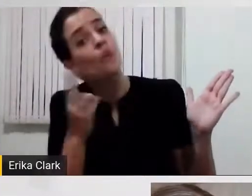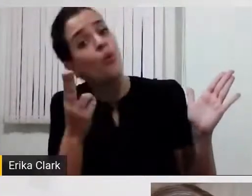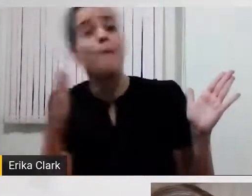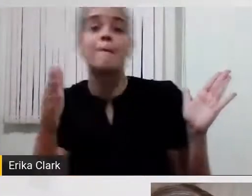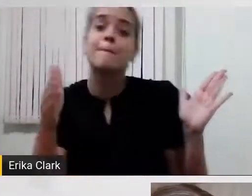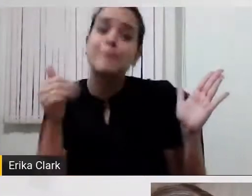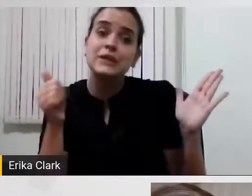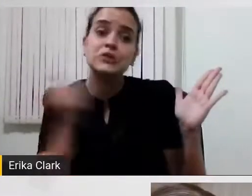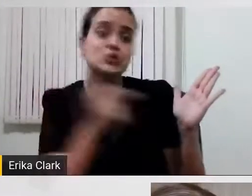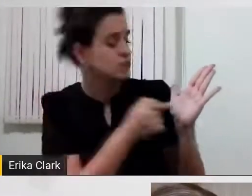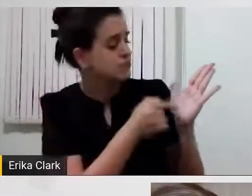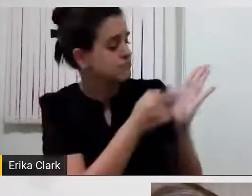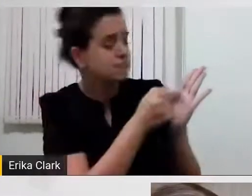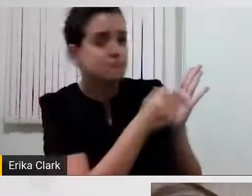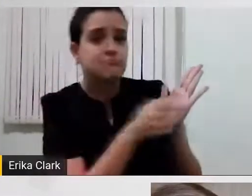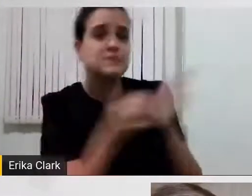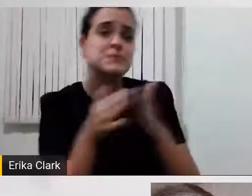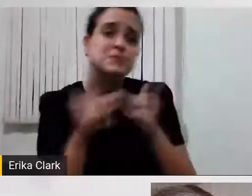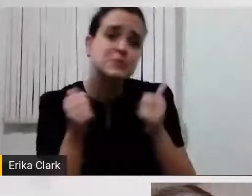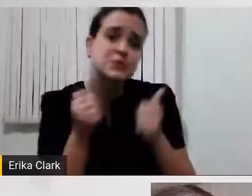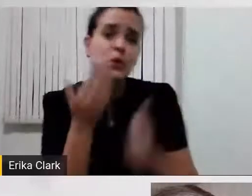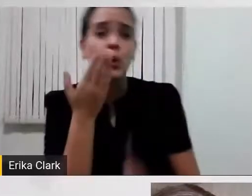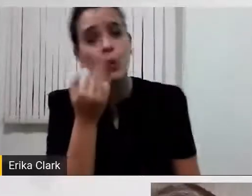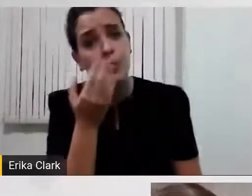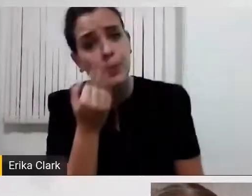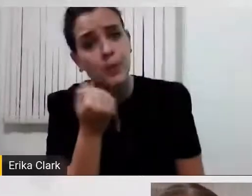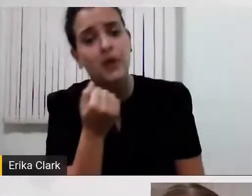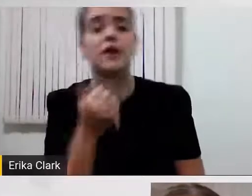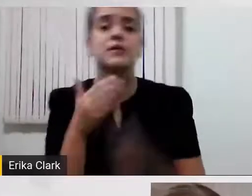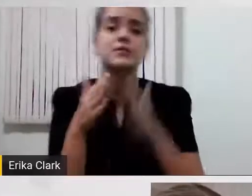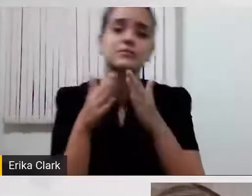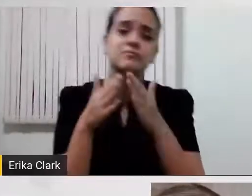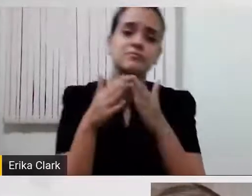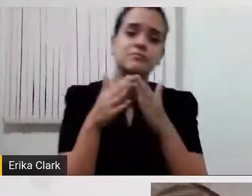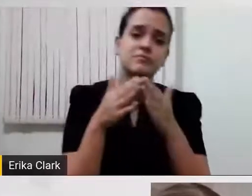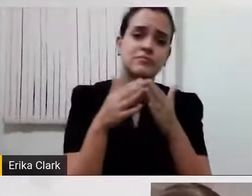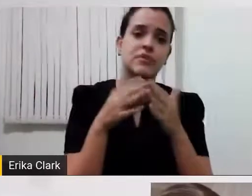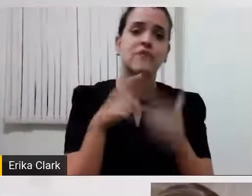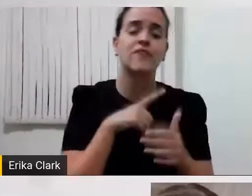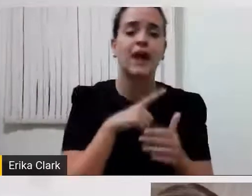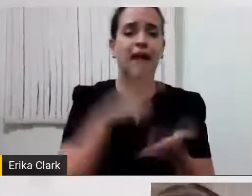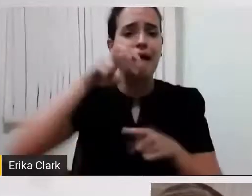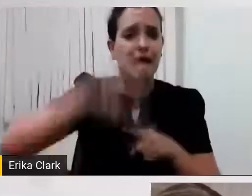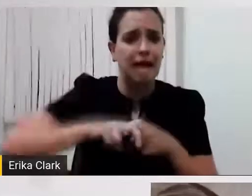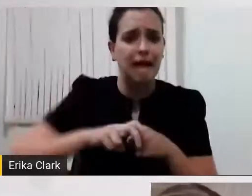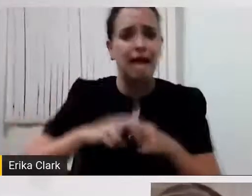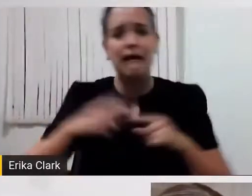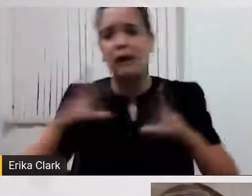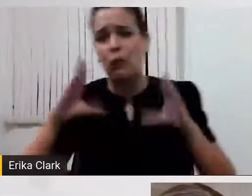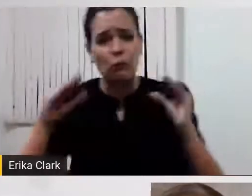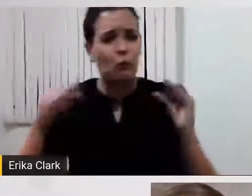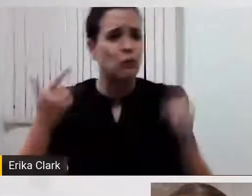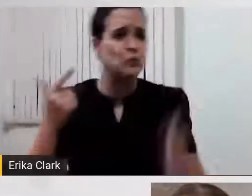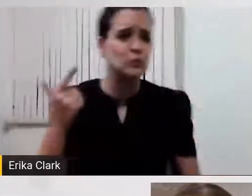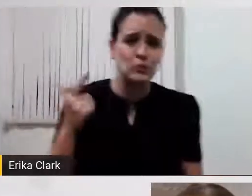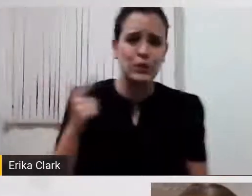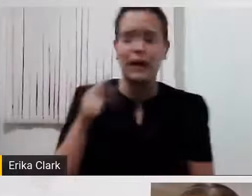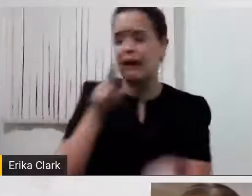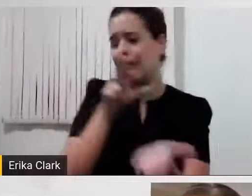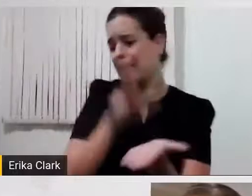ela pode pedir alimento, ela pode dizer que está mal sentada, que está desconfortável, que está mal deitada, pode pedir ajuda